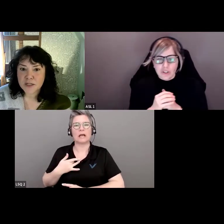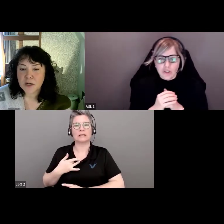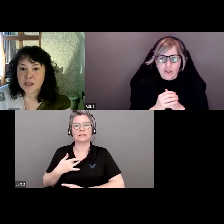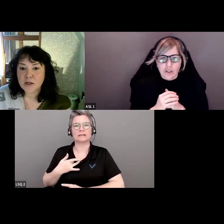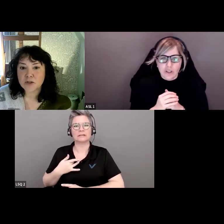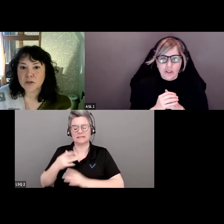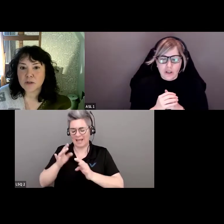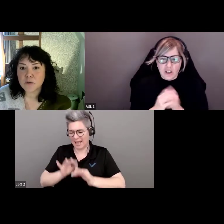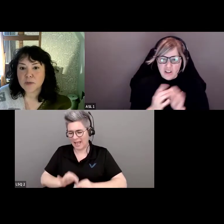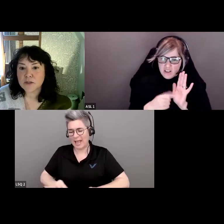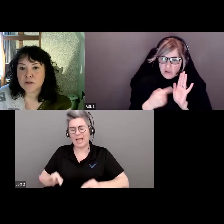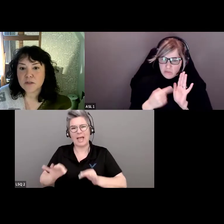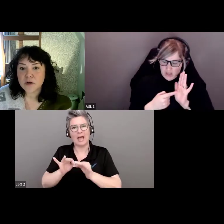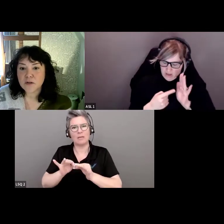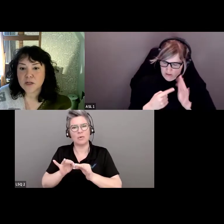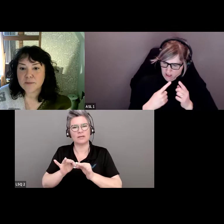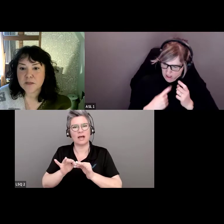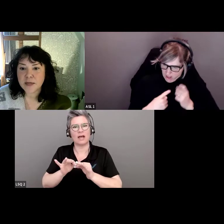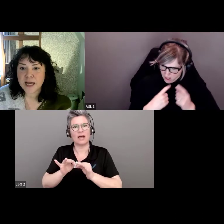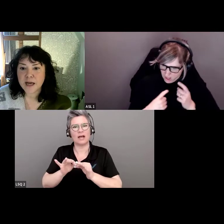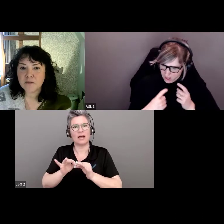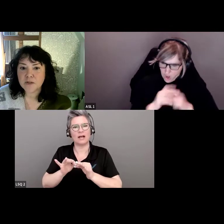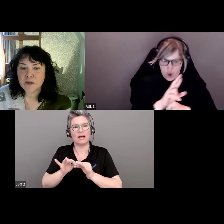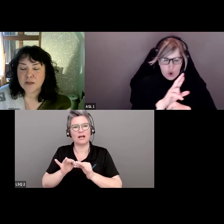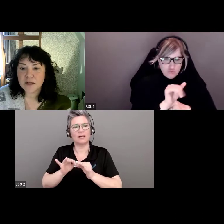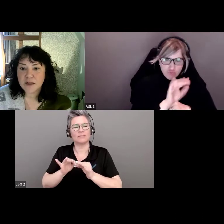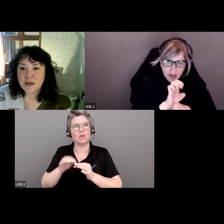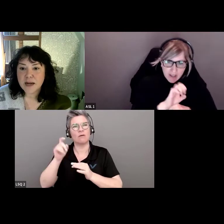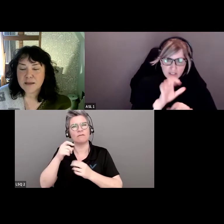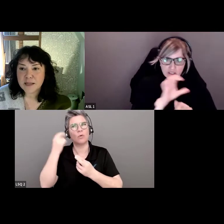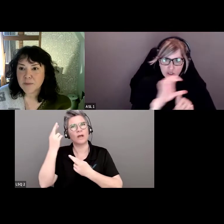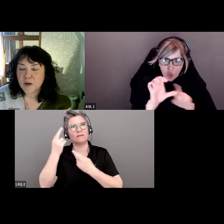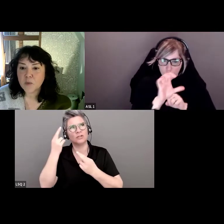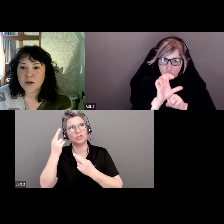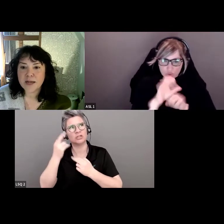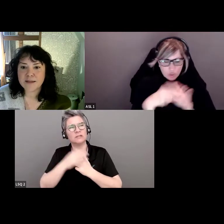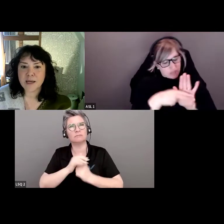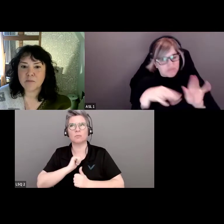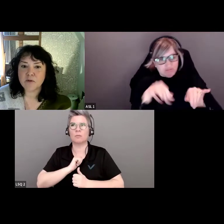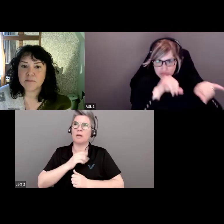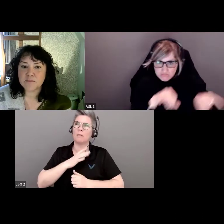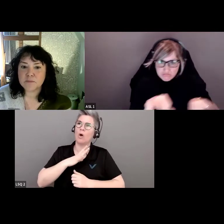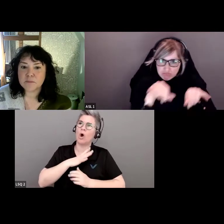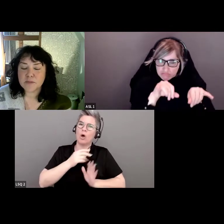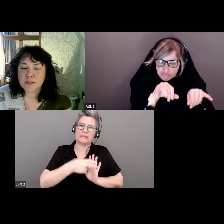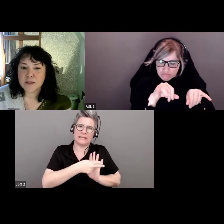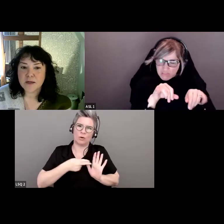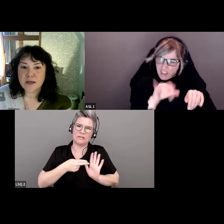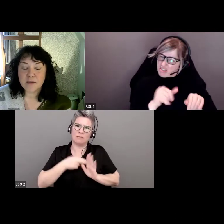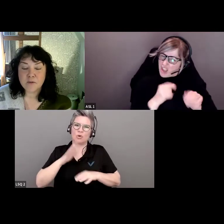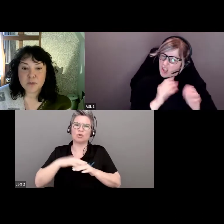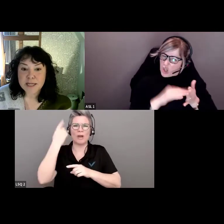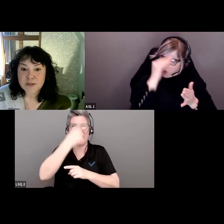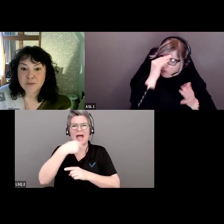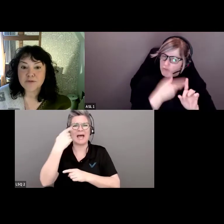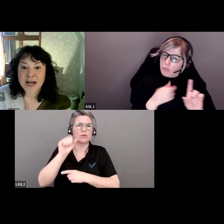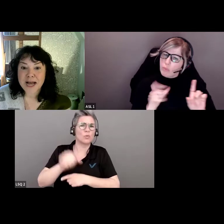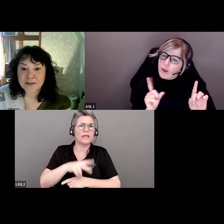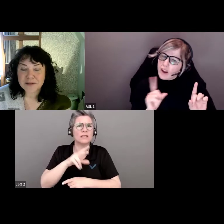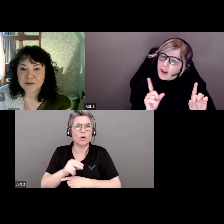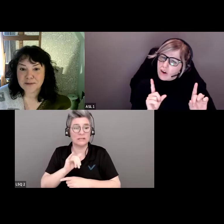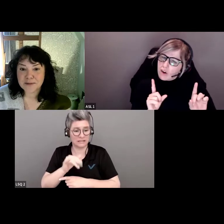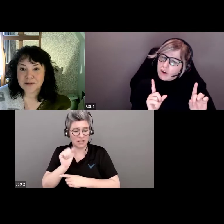Il est important de se demander si on a des stéréotypes raciaux. Et si c'est le cas,